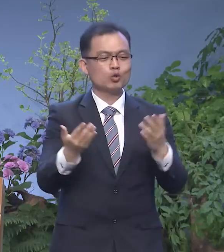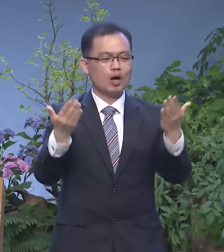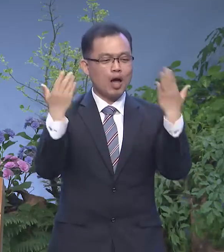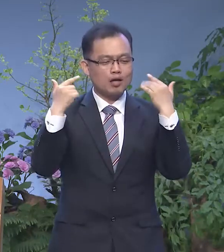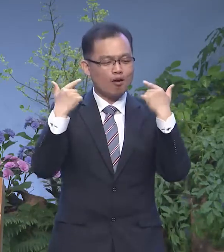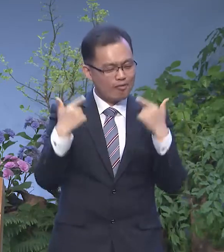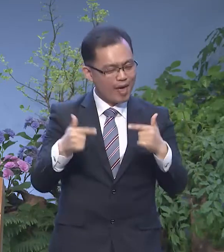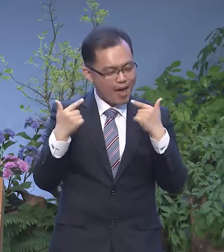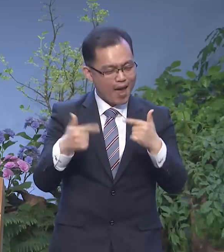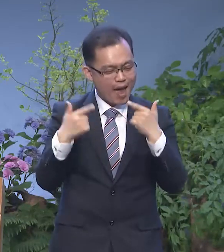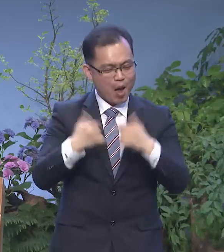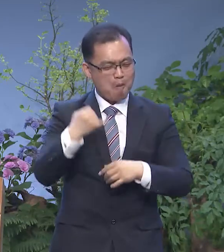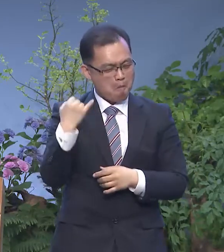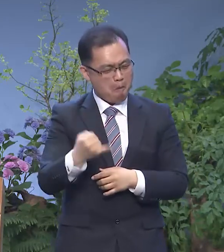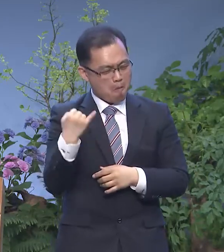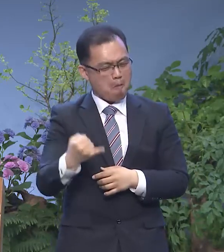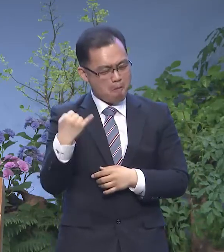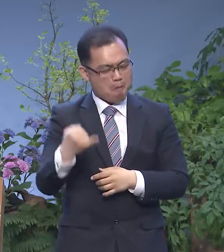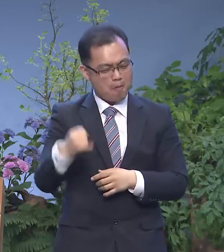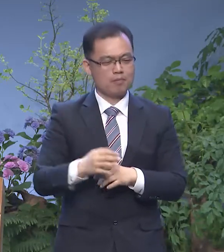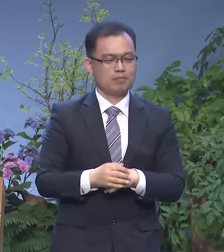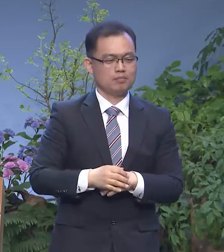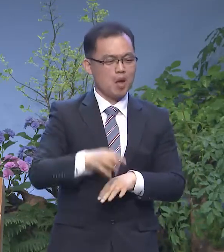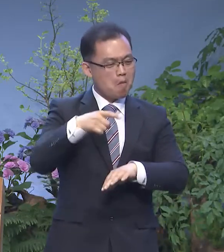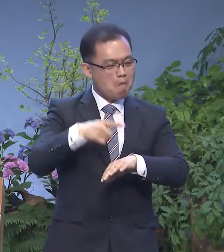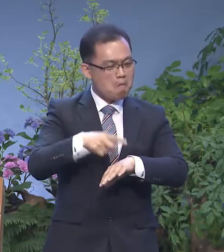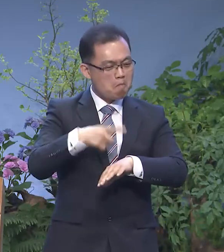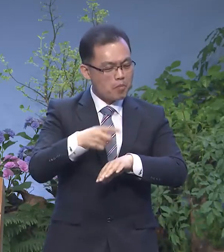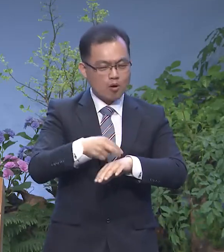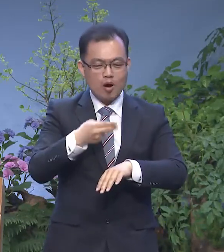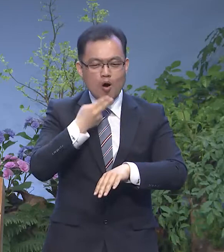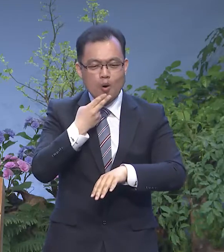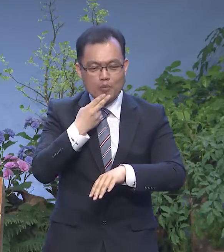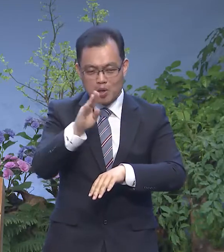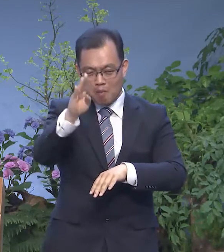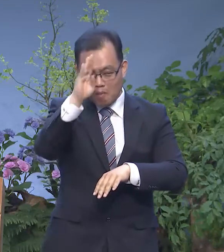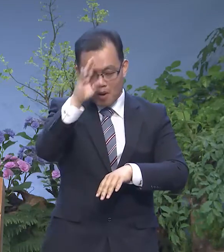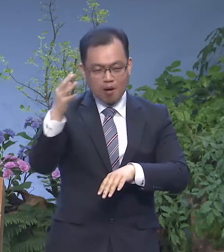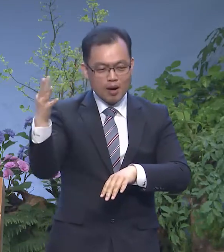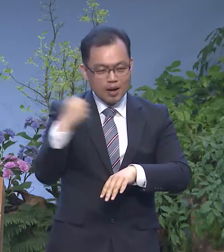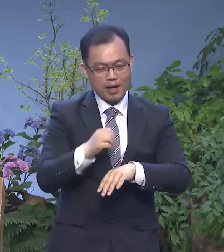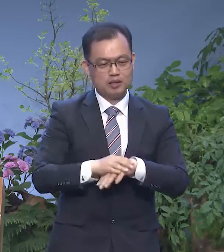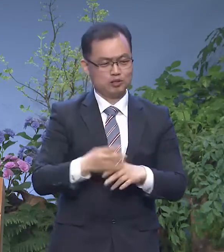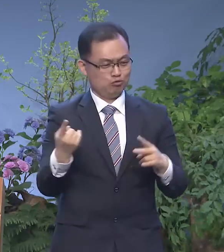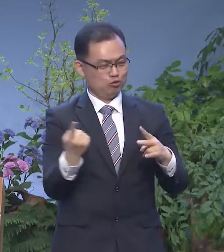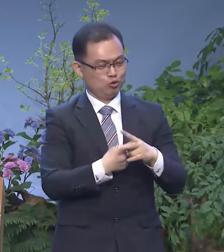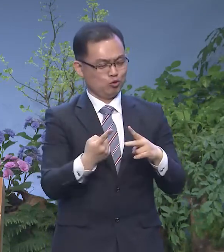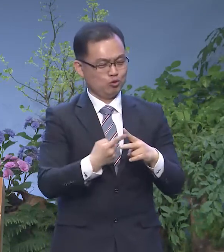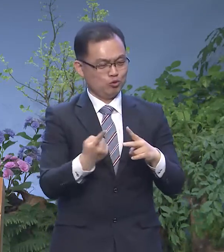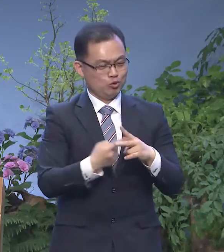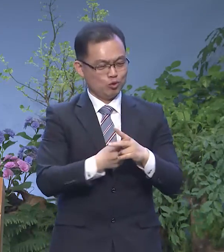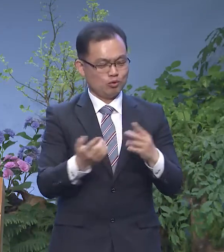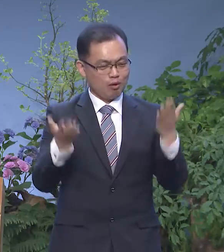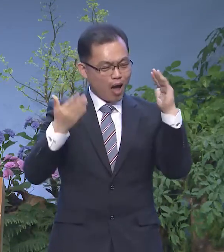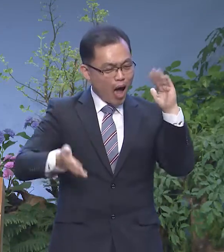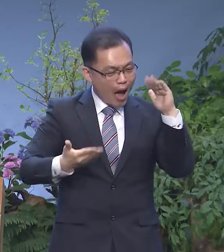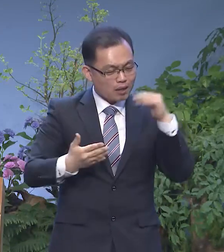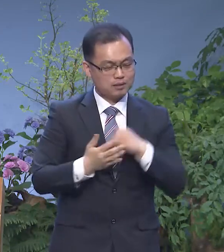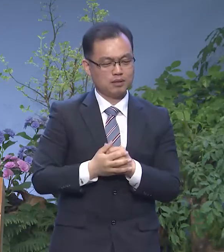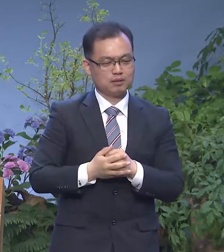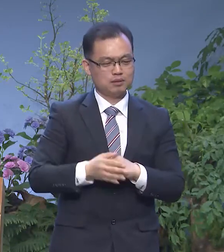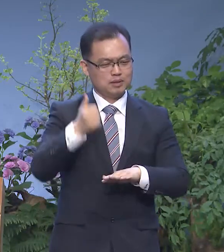지체장애인 영골무영증이라고 하는 이 병을 가지고 있는 이 친구는 이제 초등학교를 졸업하는 마지막 가을